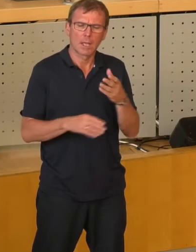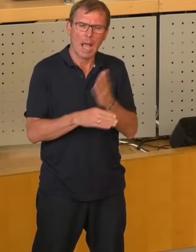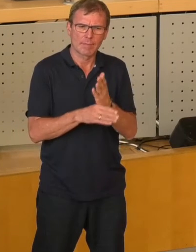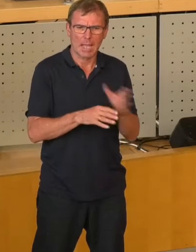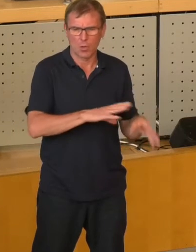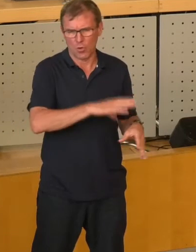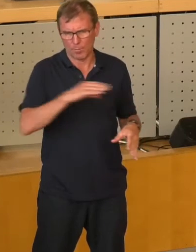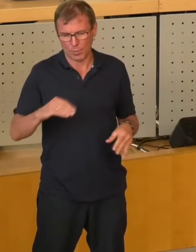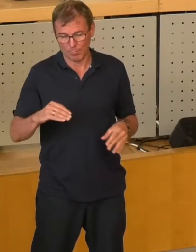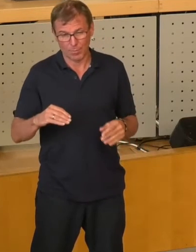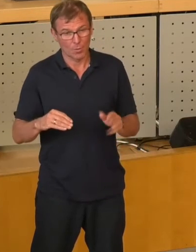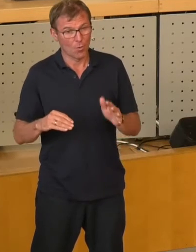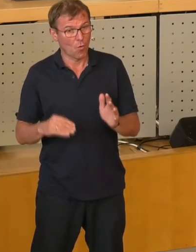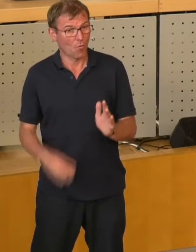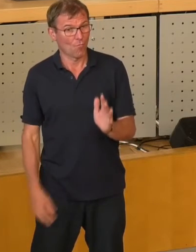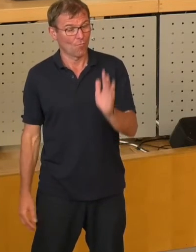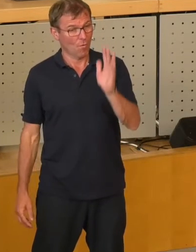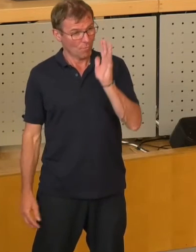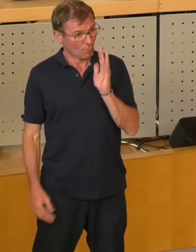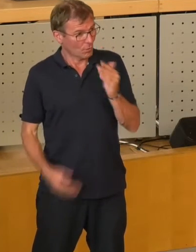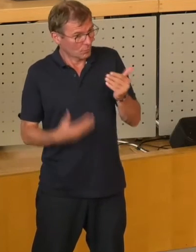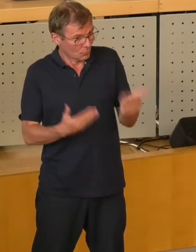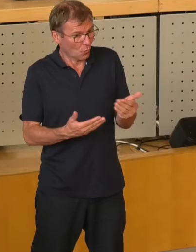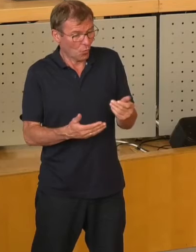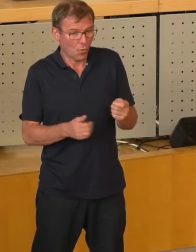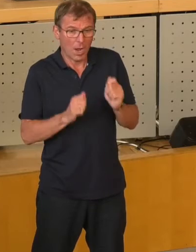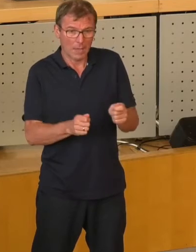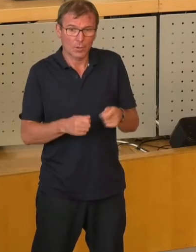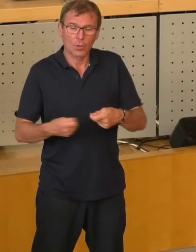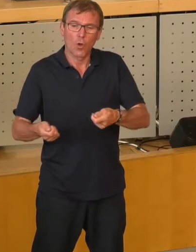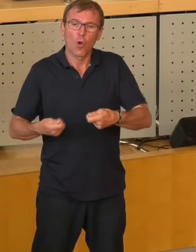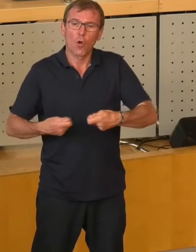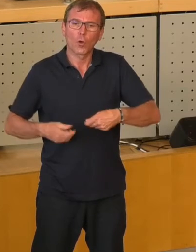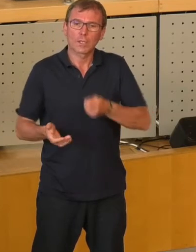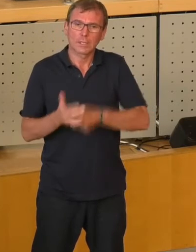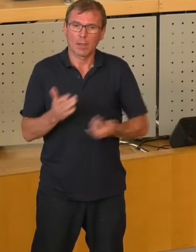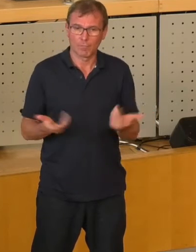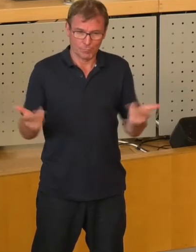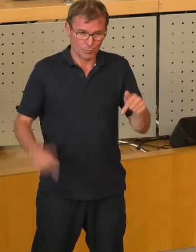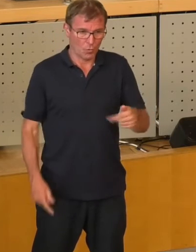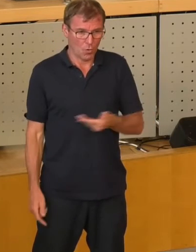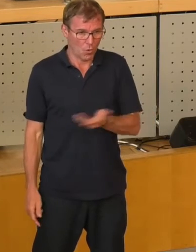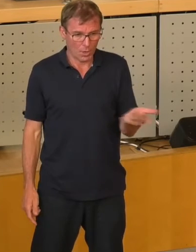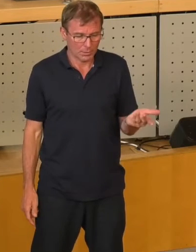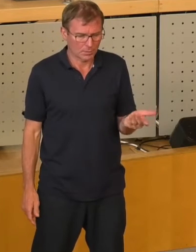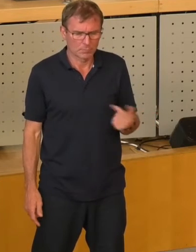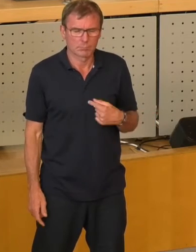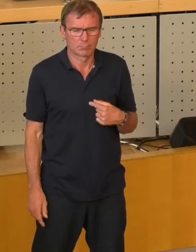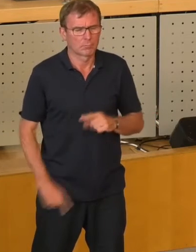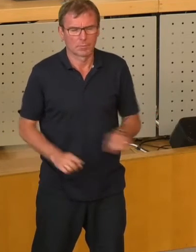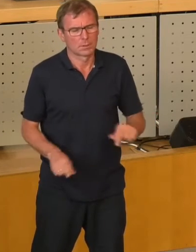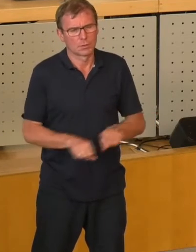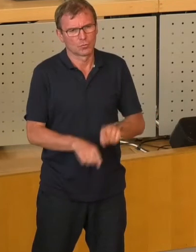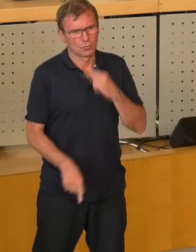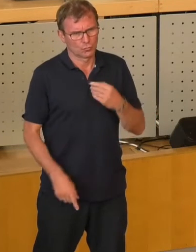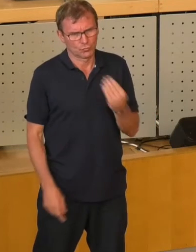Jahren hätte ich einem Antrag auf Rückkauf, so wie heute, nicht zugestimmt.